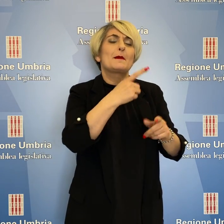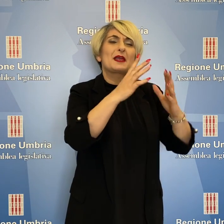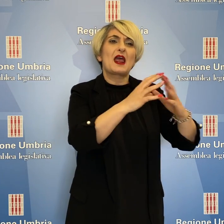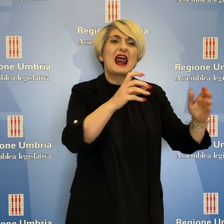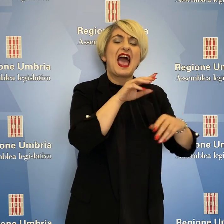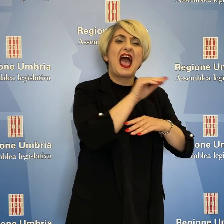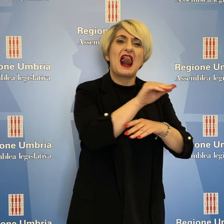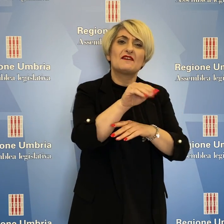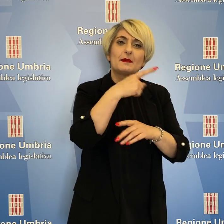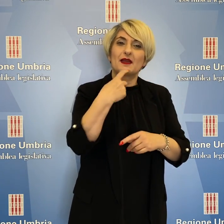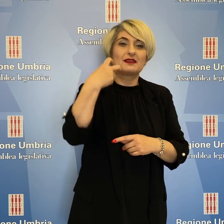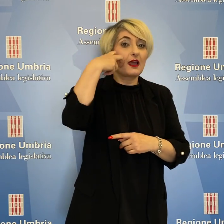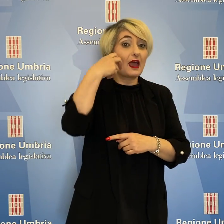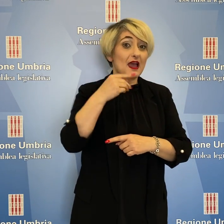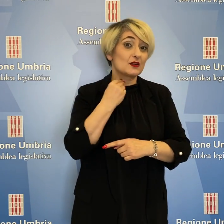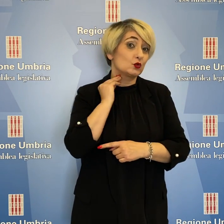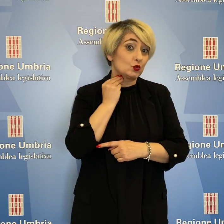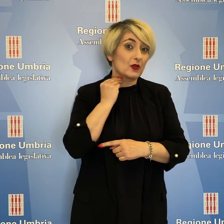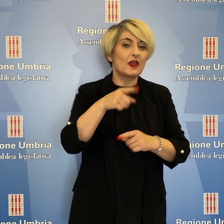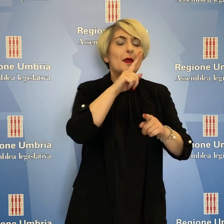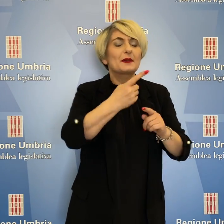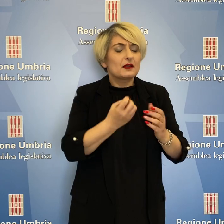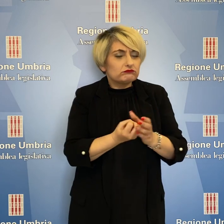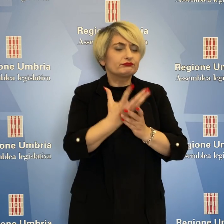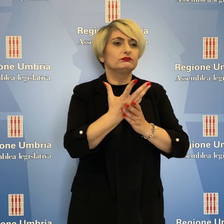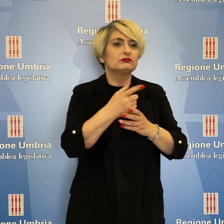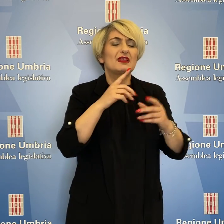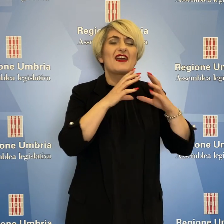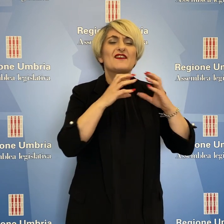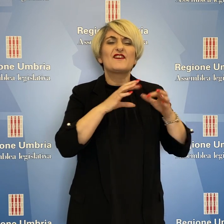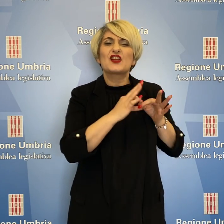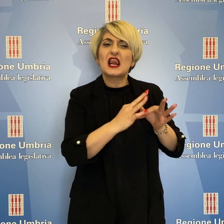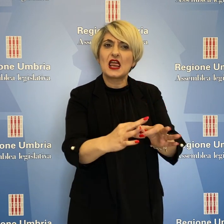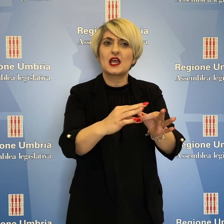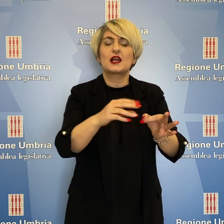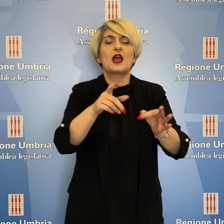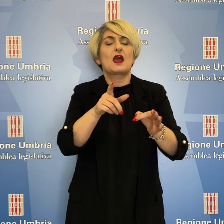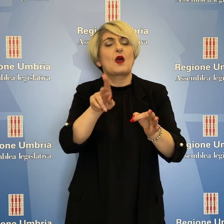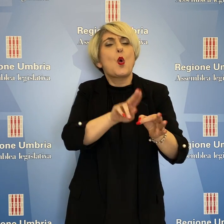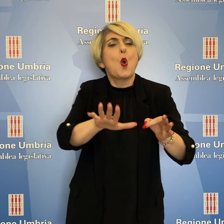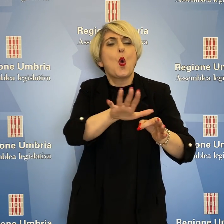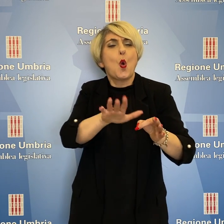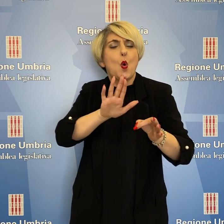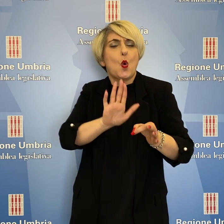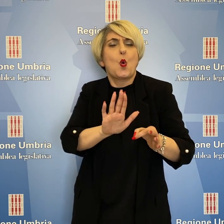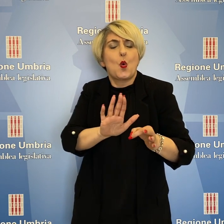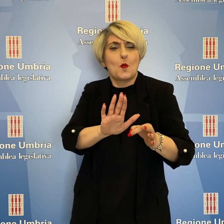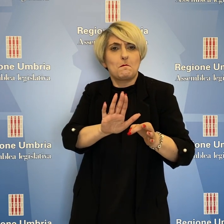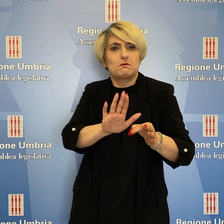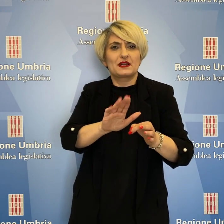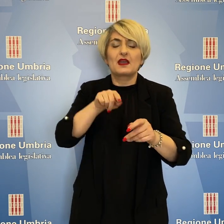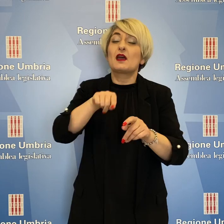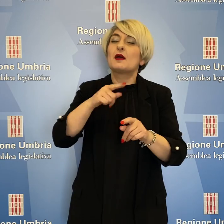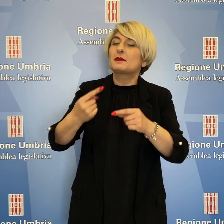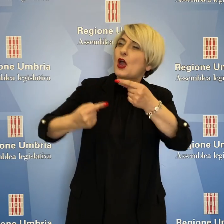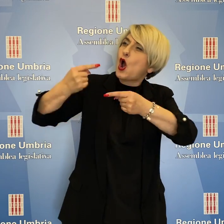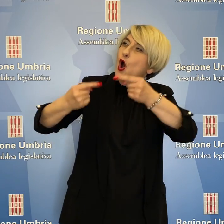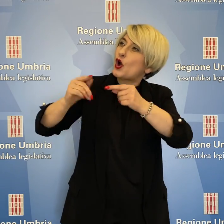suina al fine di rilanciare una filiera strategica per l'Umbria, anche per recuperare competitività rispetto alla concorrenza